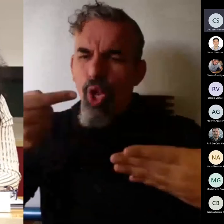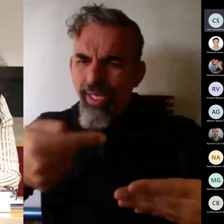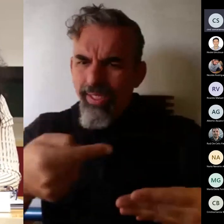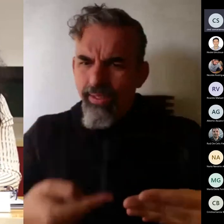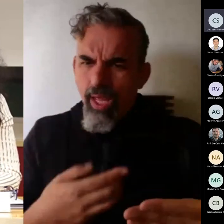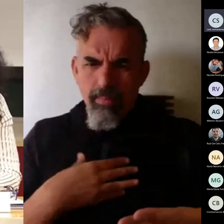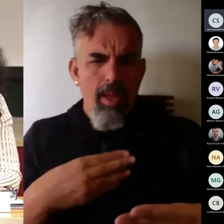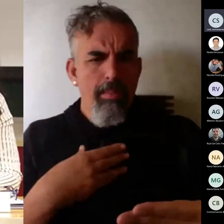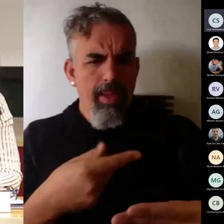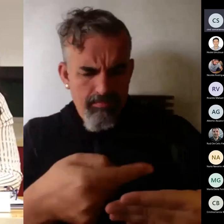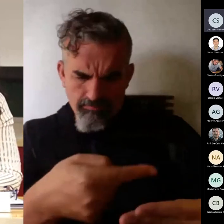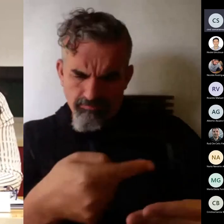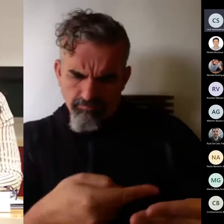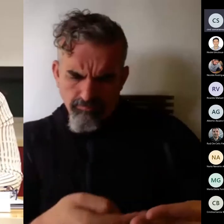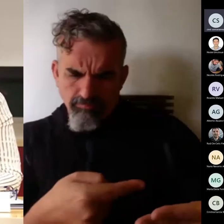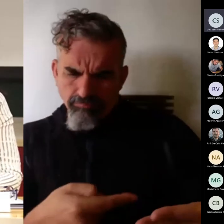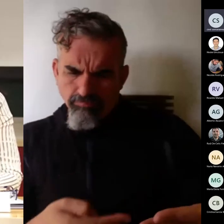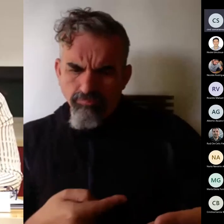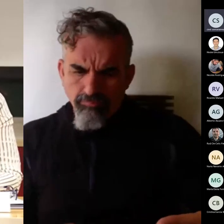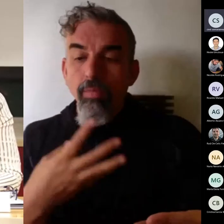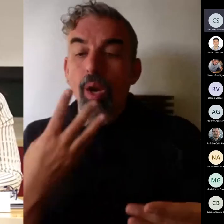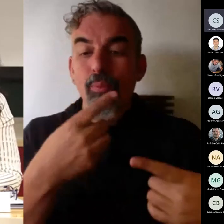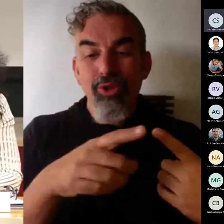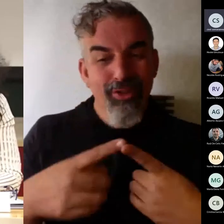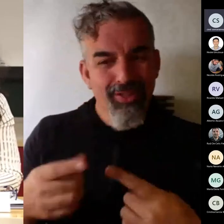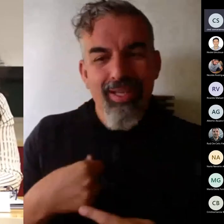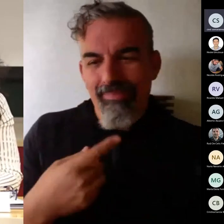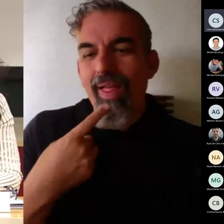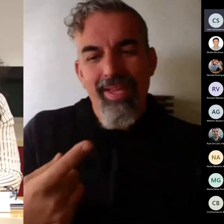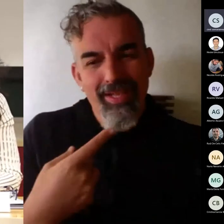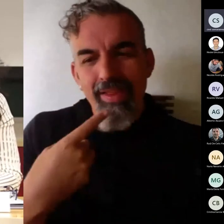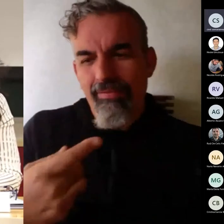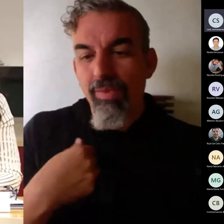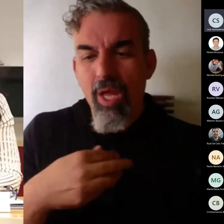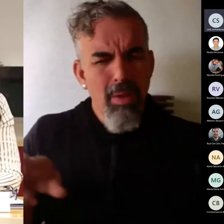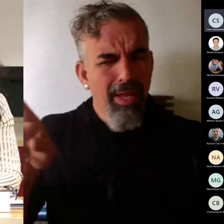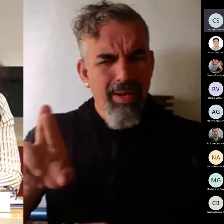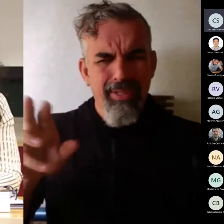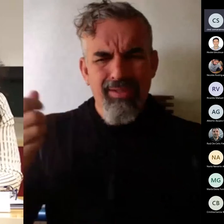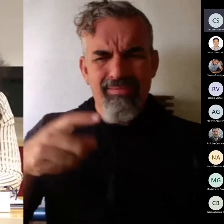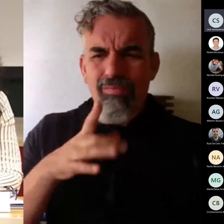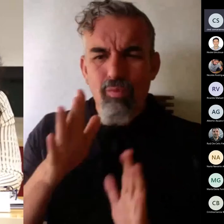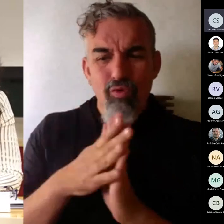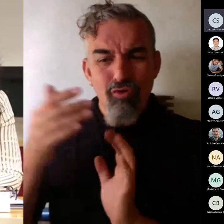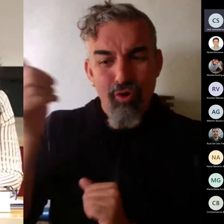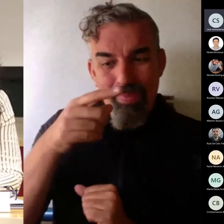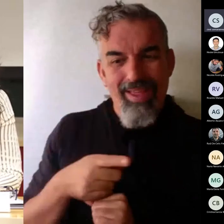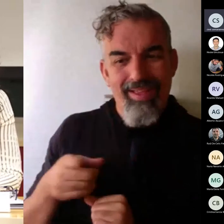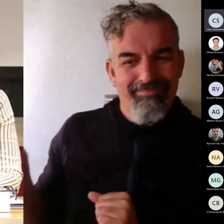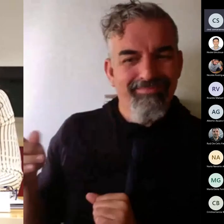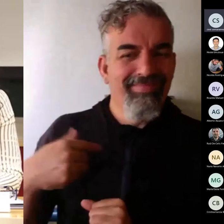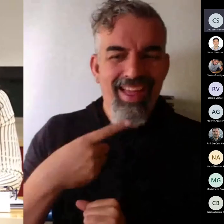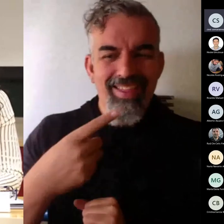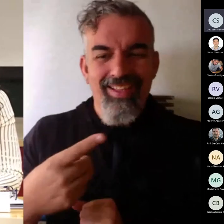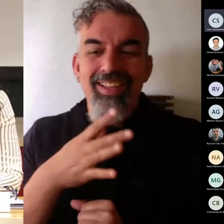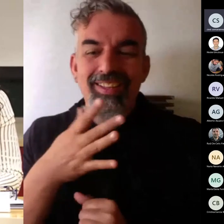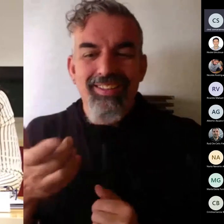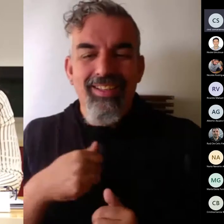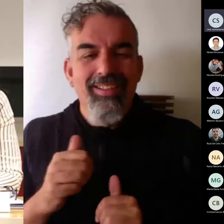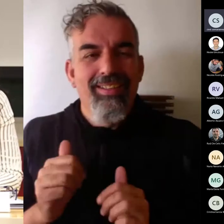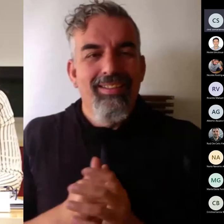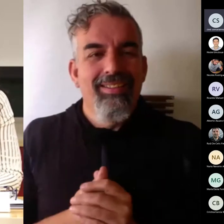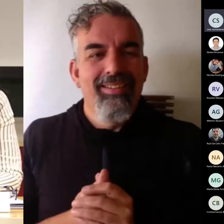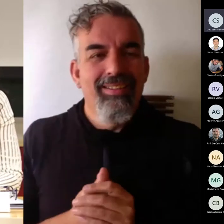así como largo pero muchas de las cosas ya las han comentado mis compañeros de mesa una empiezo por